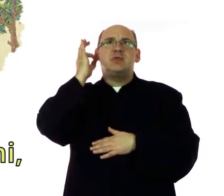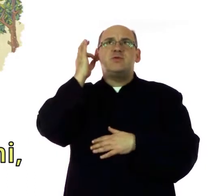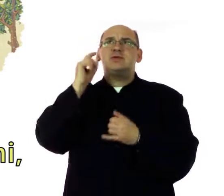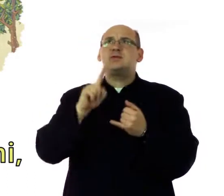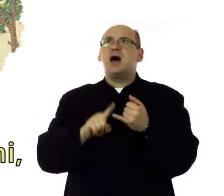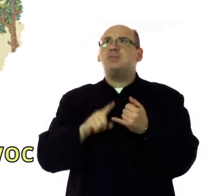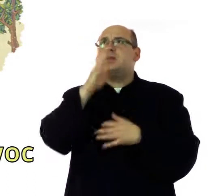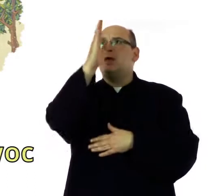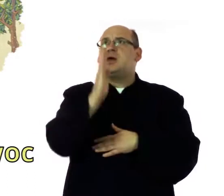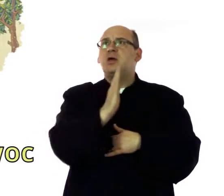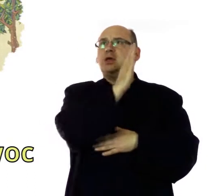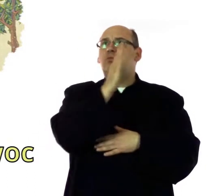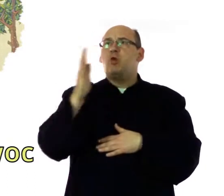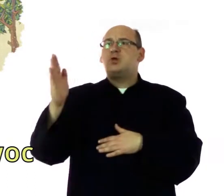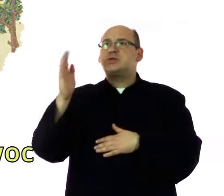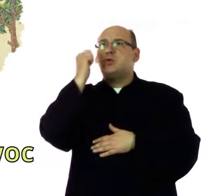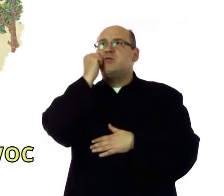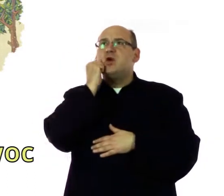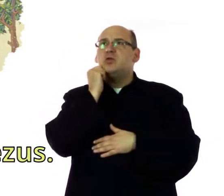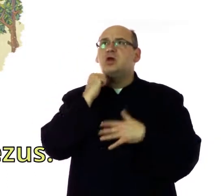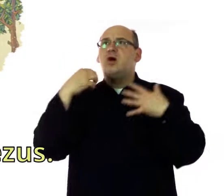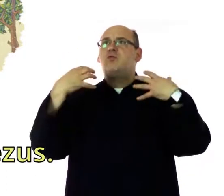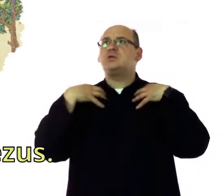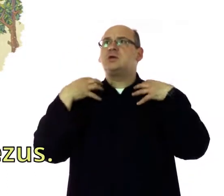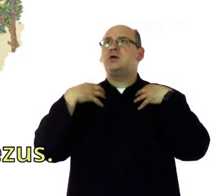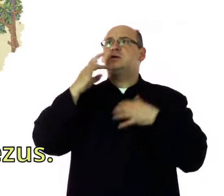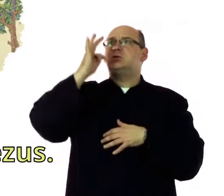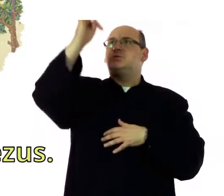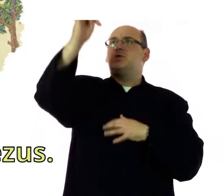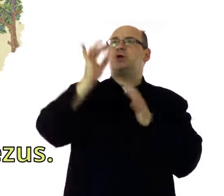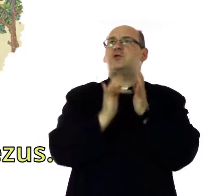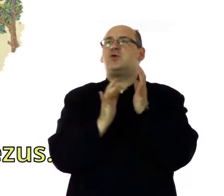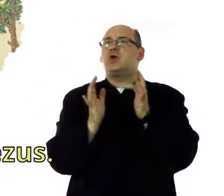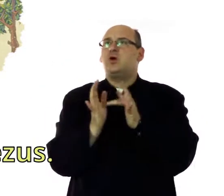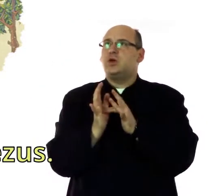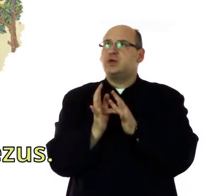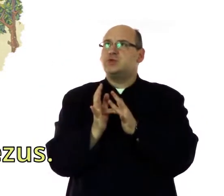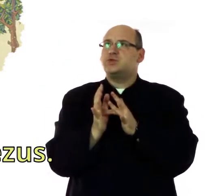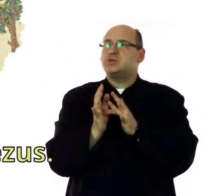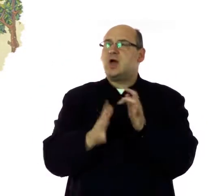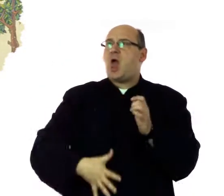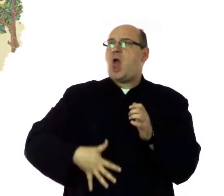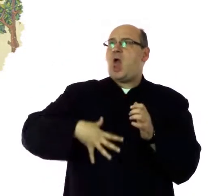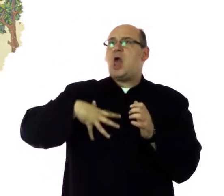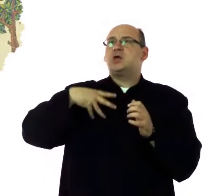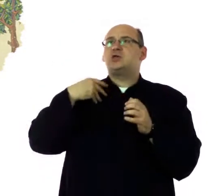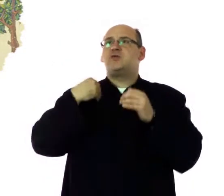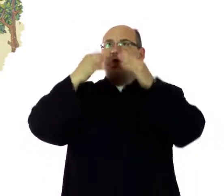Ty między niewiastami, i błogosławiony owoc żywota Twojego Jezus.